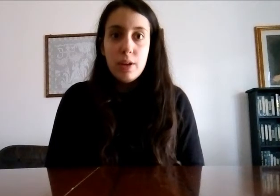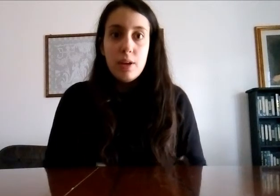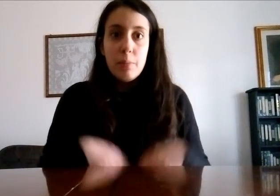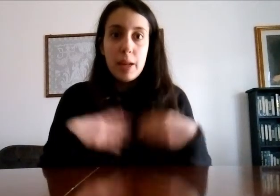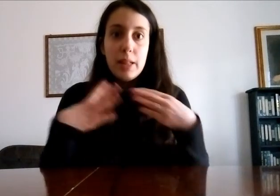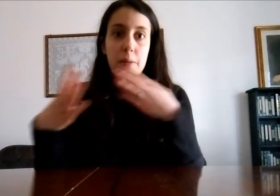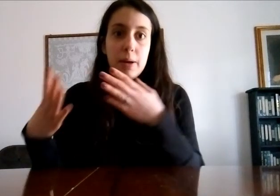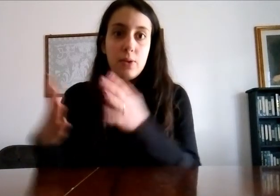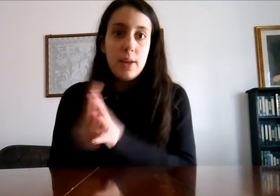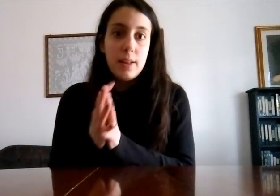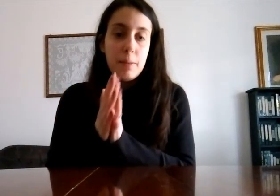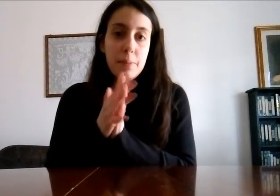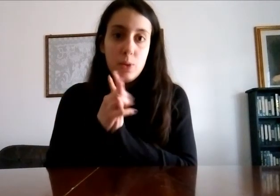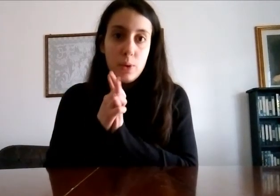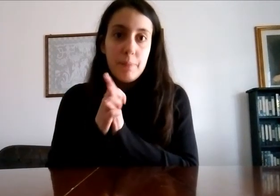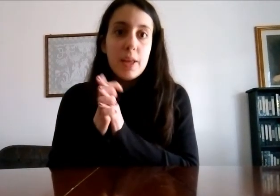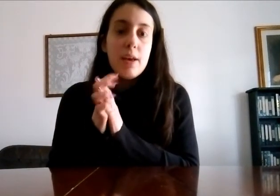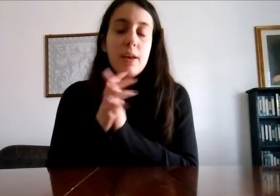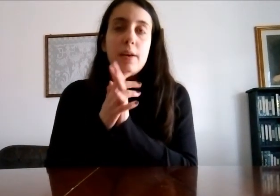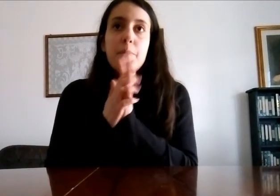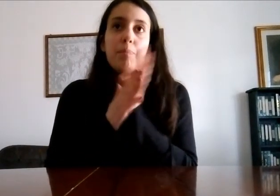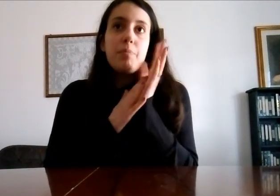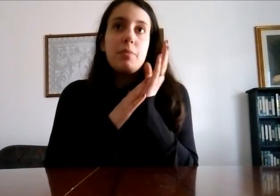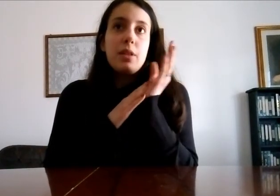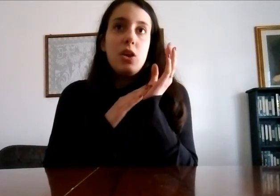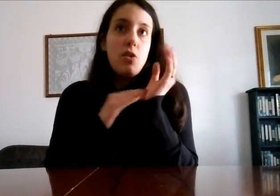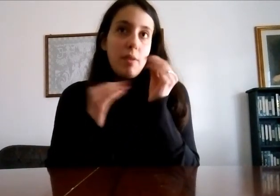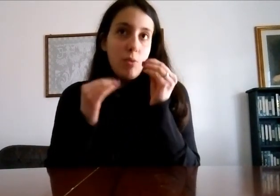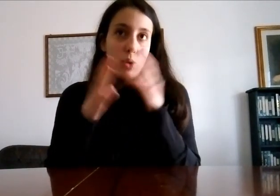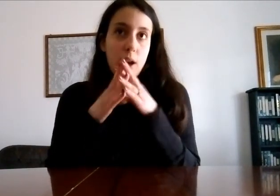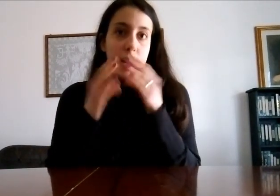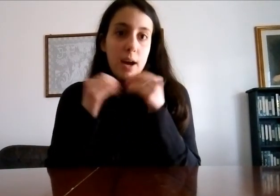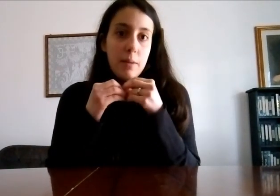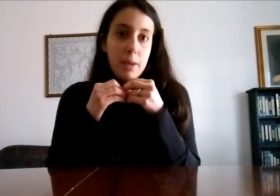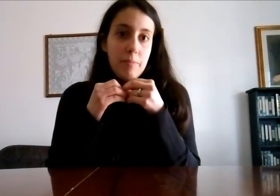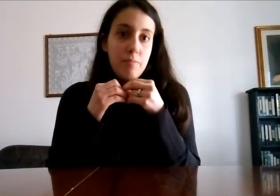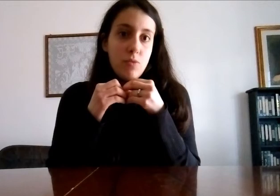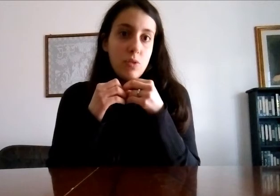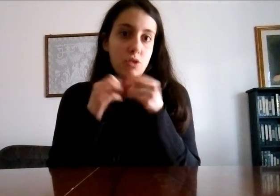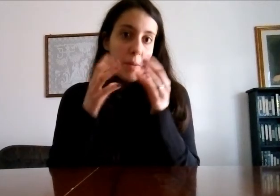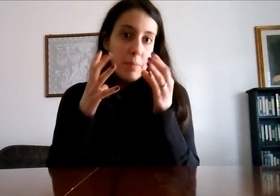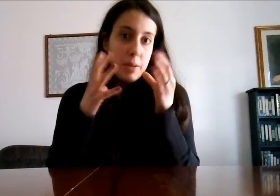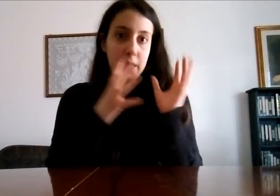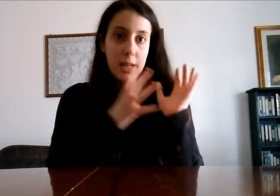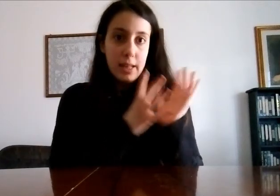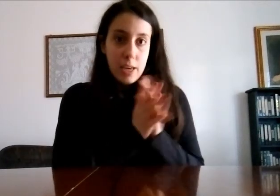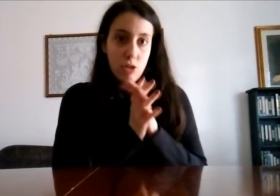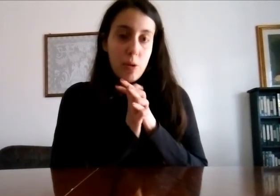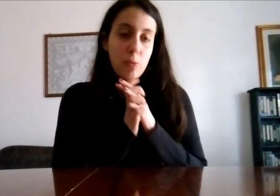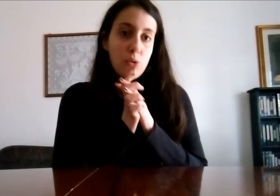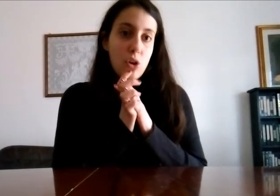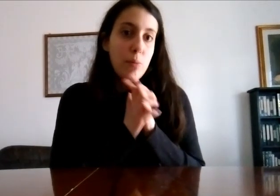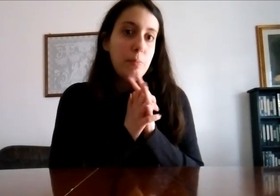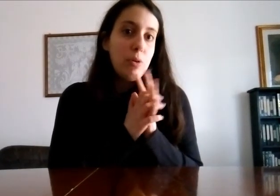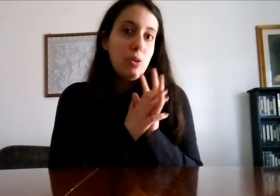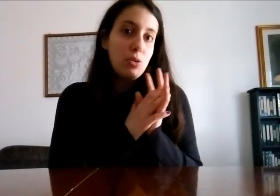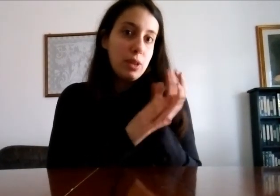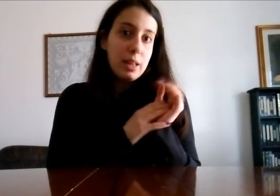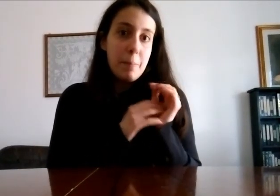prendi la mano e ti abitri. Io avrei voluto allenarmi già prima delle 10 però purtroppo sono stata